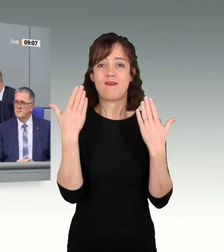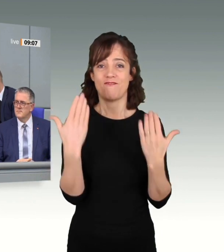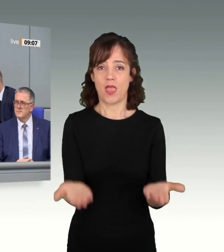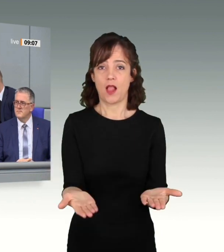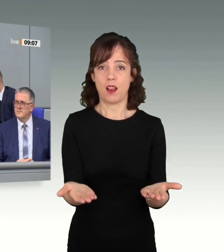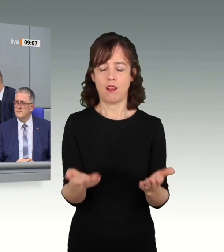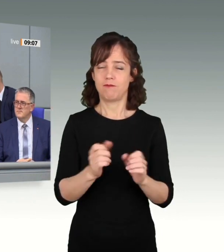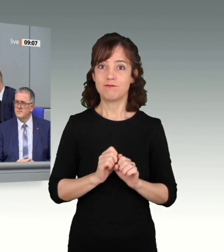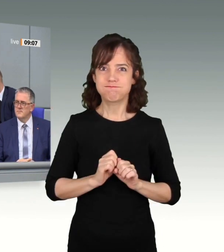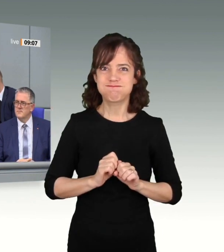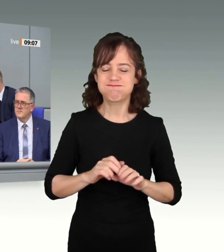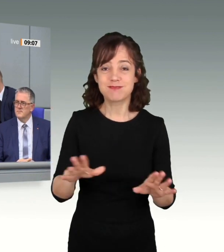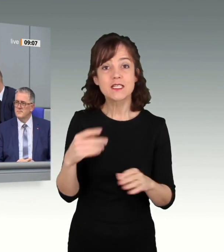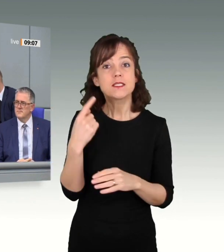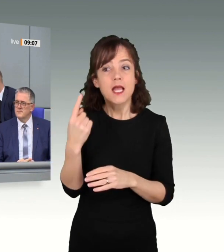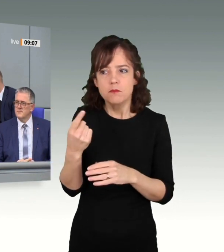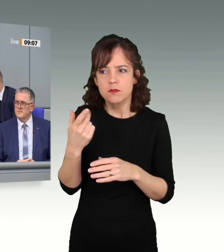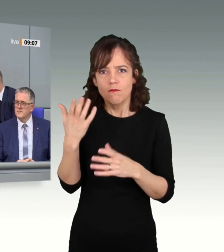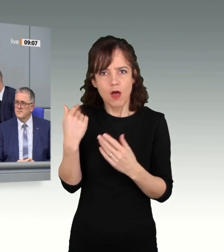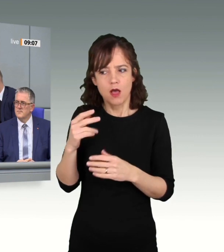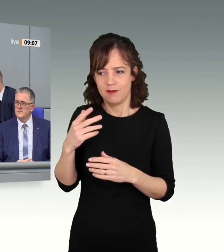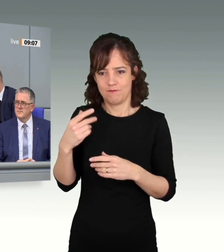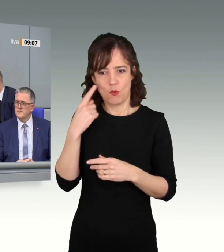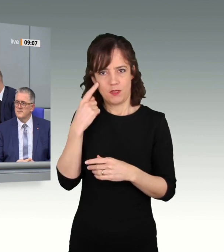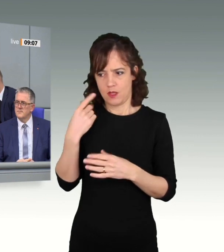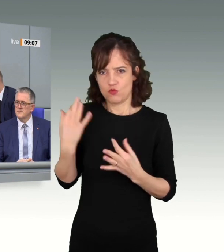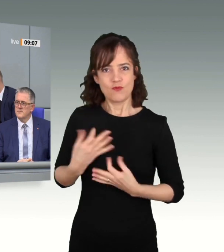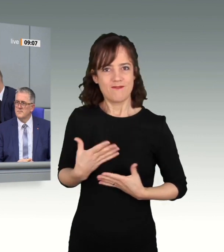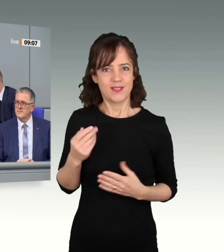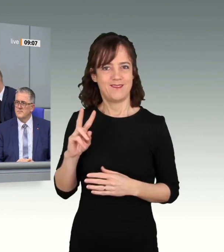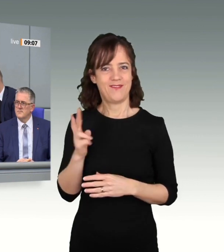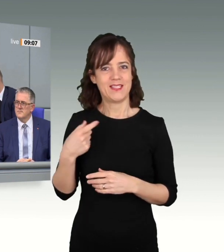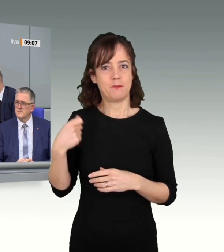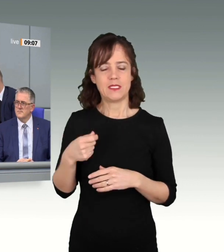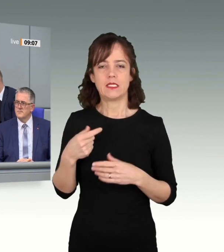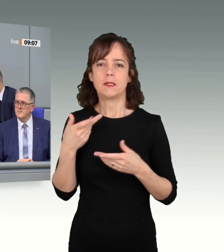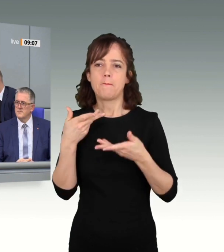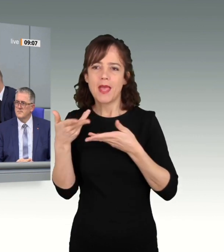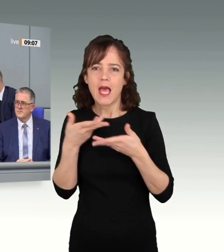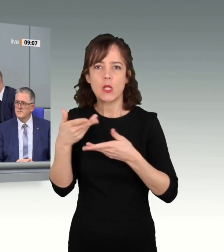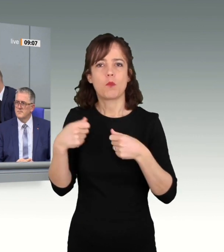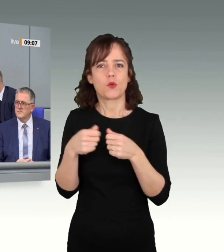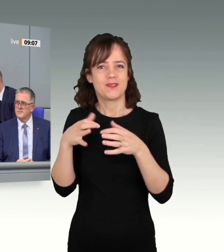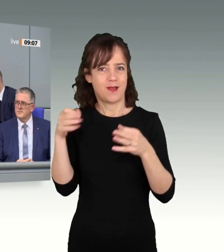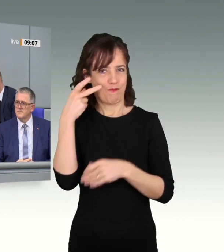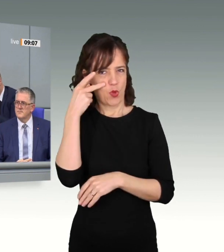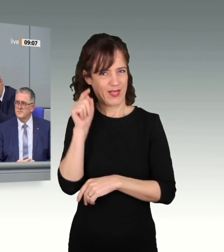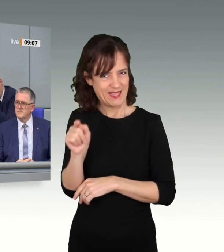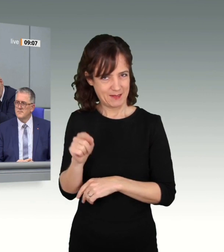verbreitete, leitete sie gerade als Vizepräsidentin die Beratung im Bundestag in Bonn.